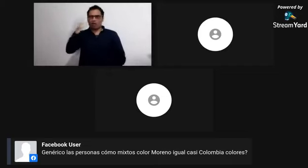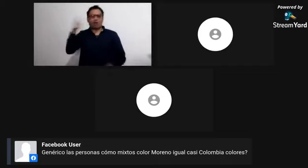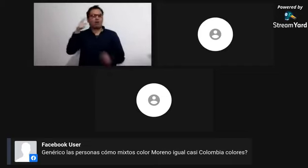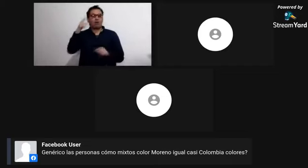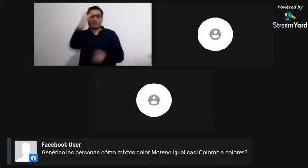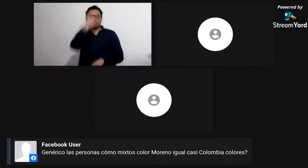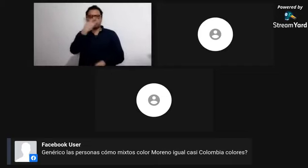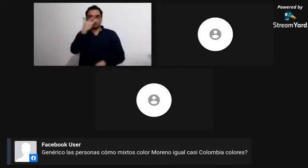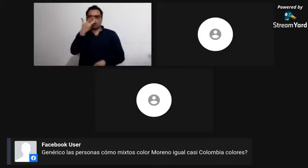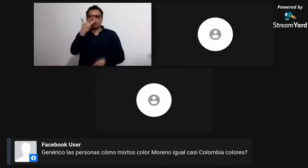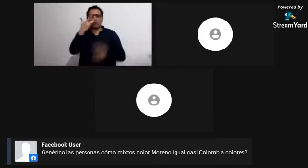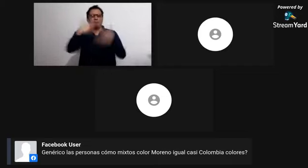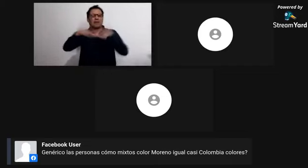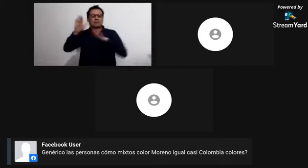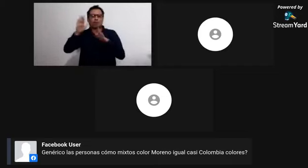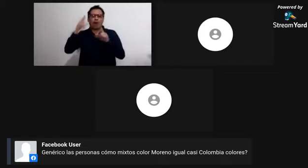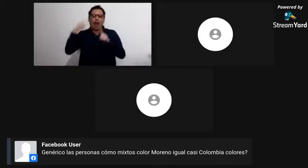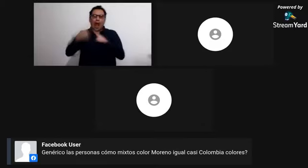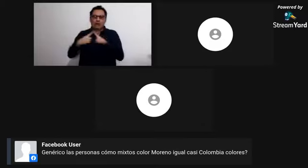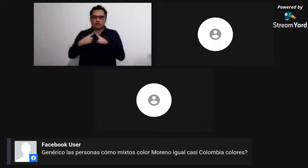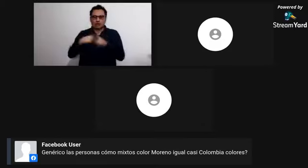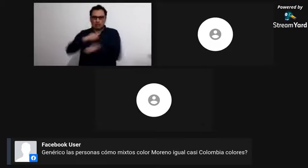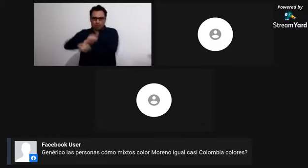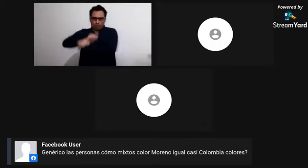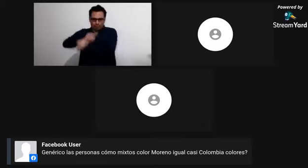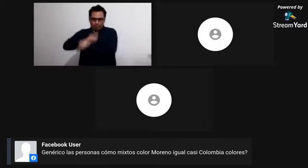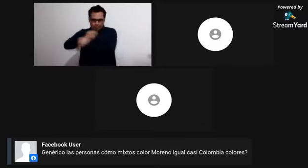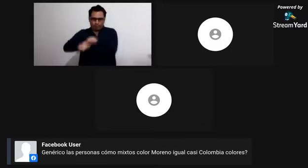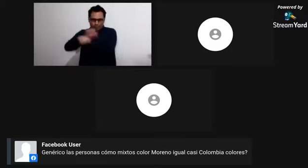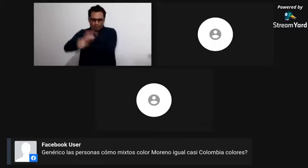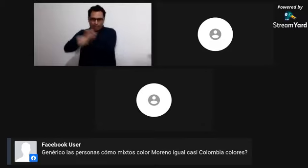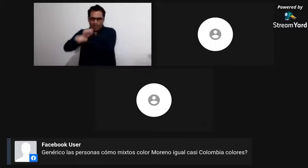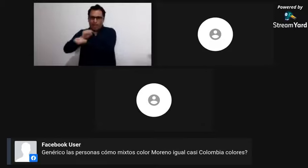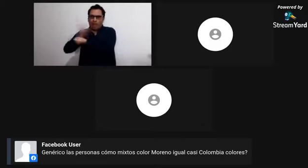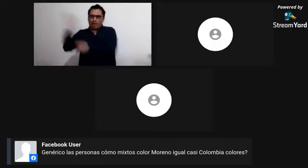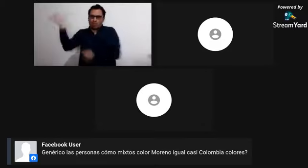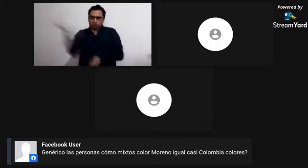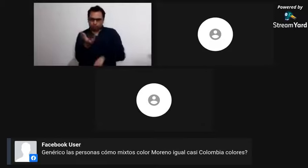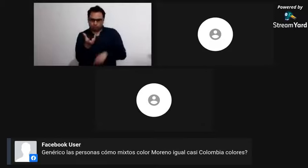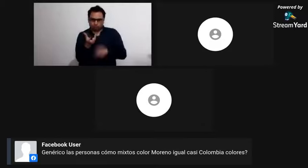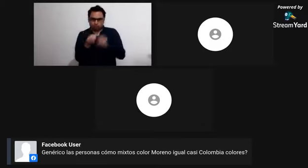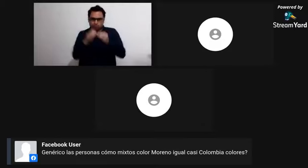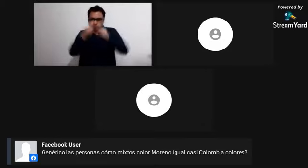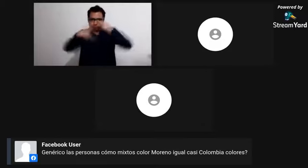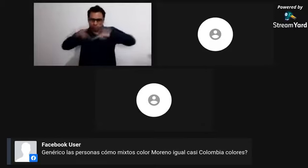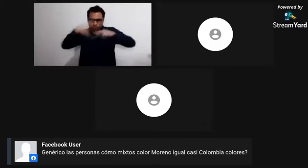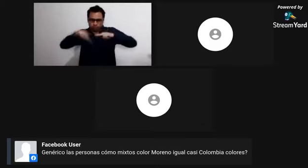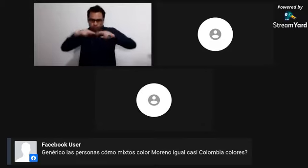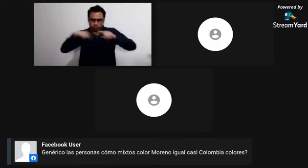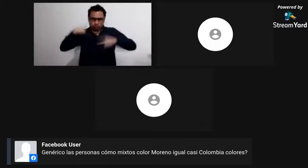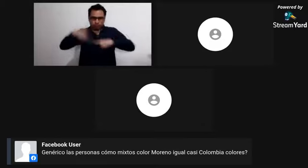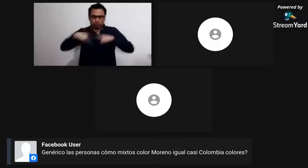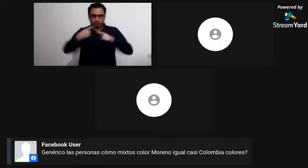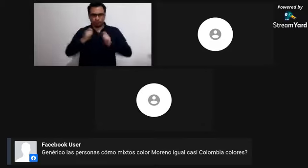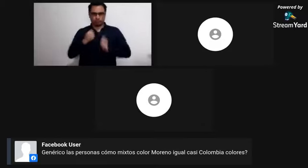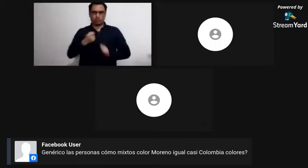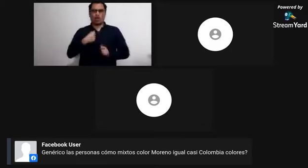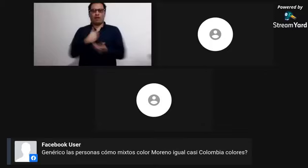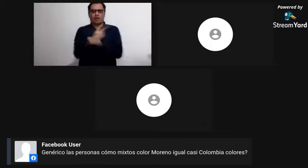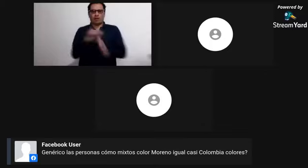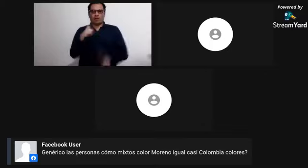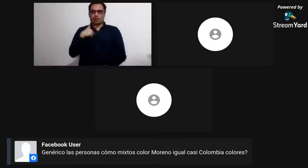Bueno, la leo. Las personas de color moreno